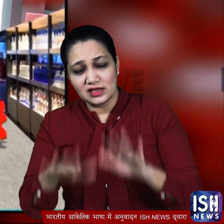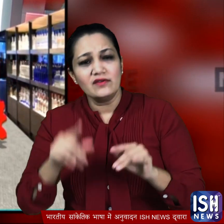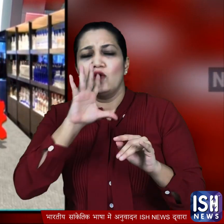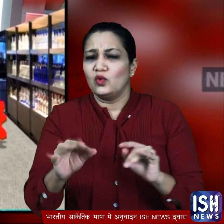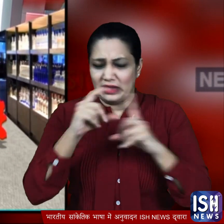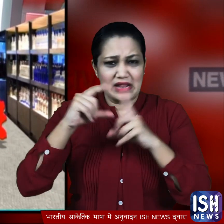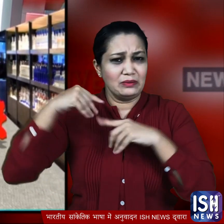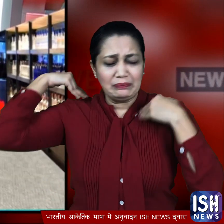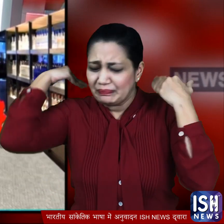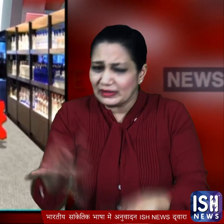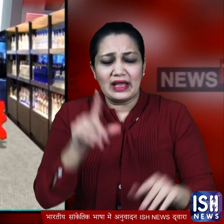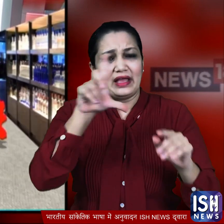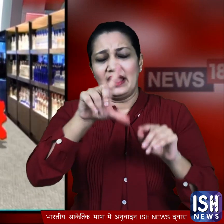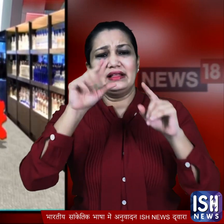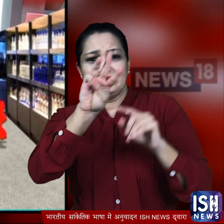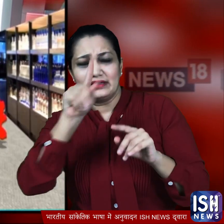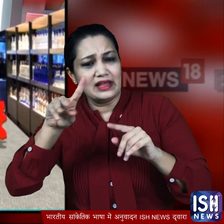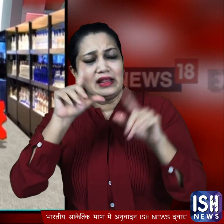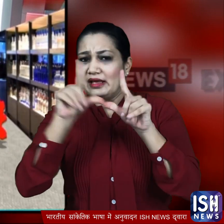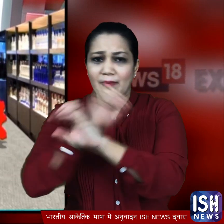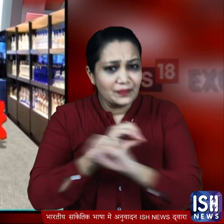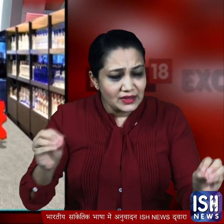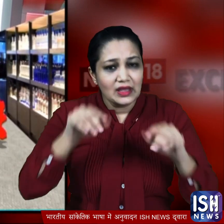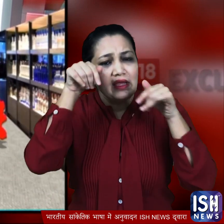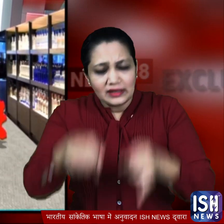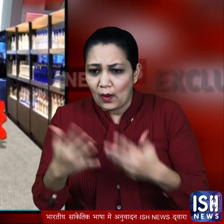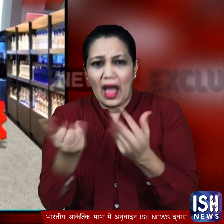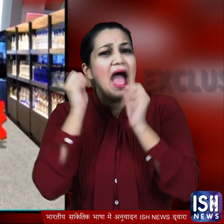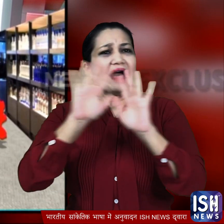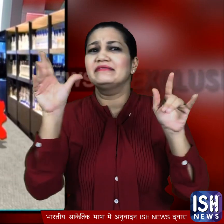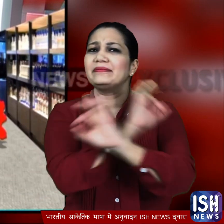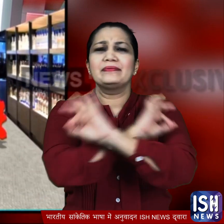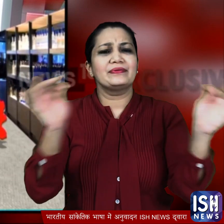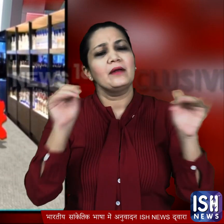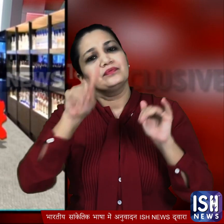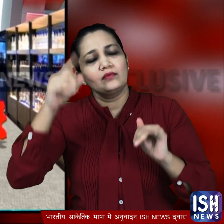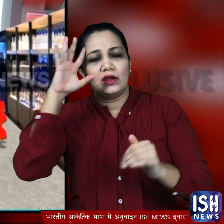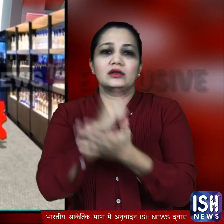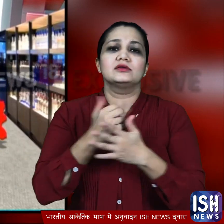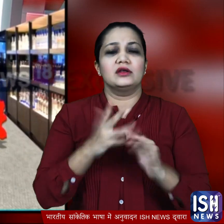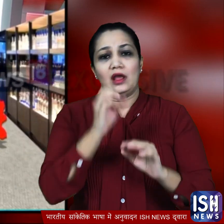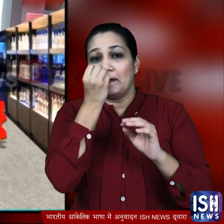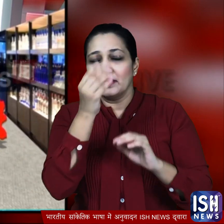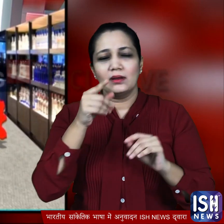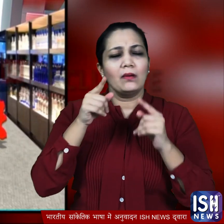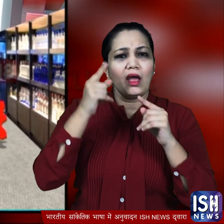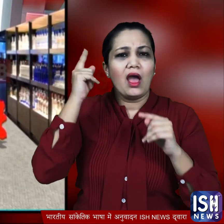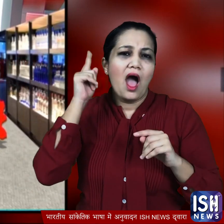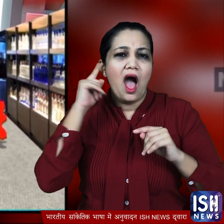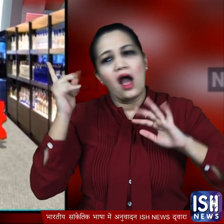तो कभी किसी को पहले L13 लाइसेंस दिया गया और नहीं अभी ये लाइसेंस किसी के पास है मगर ये फैसला सामने आते ही बीजेपी ने केजरिवाल सरकार को निशाने पर